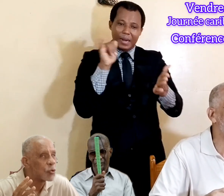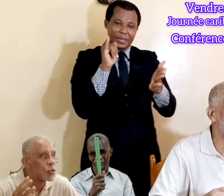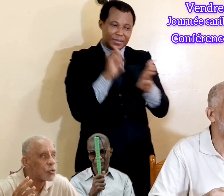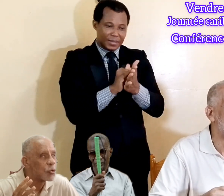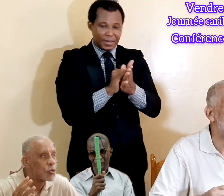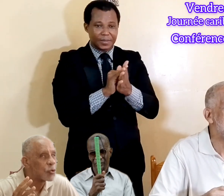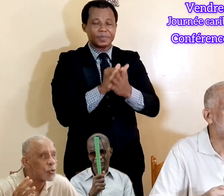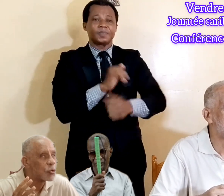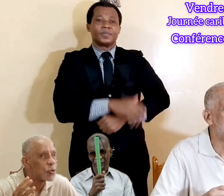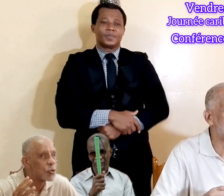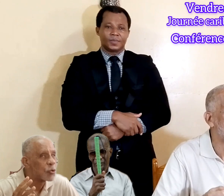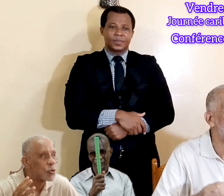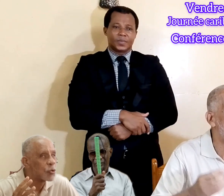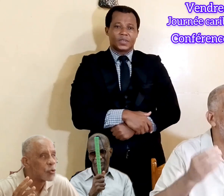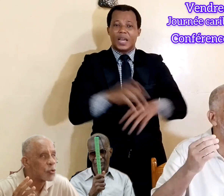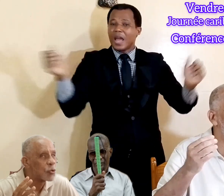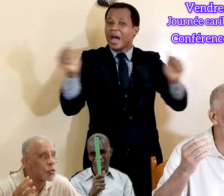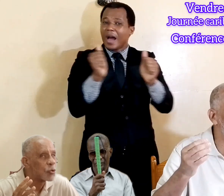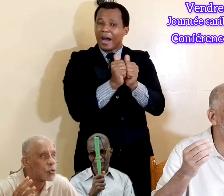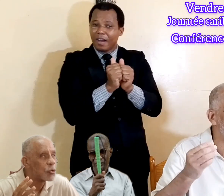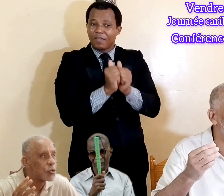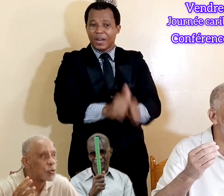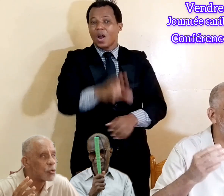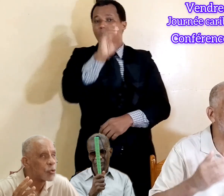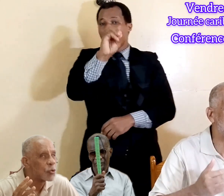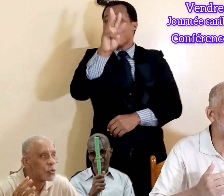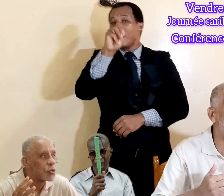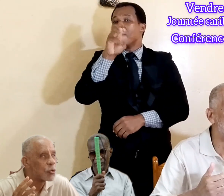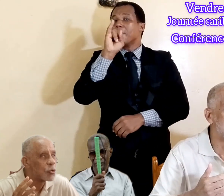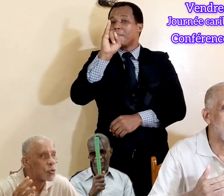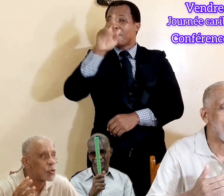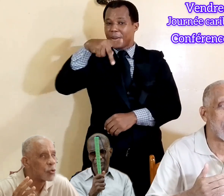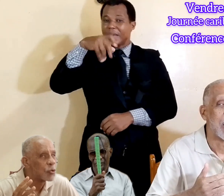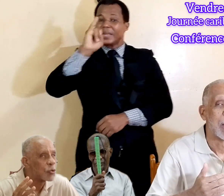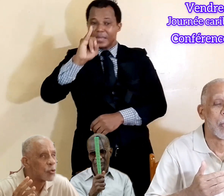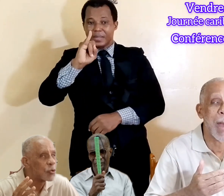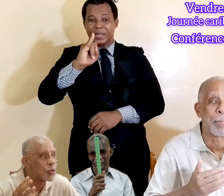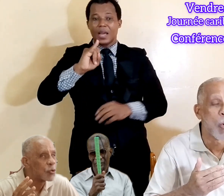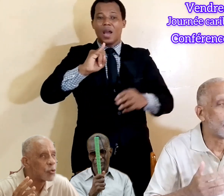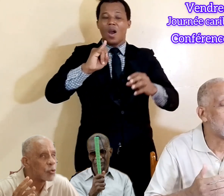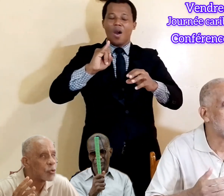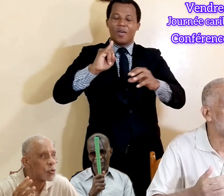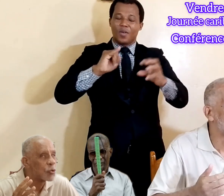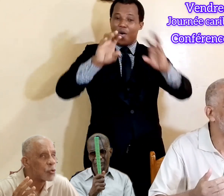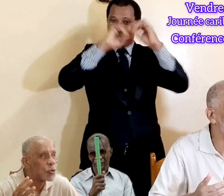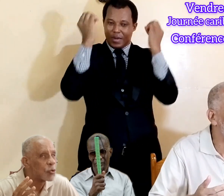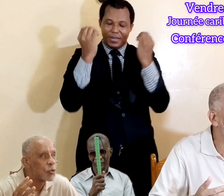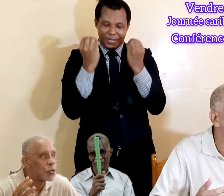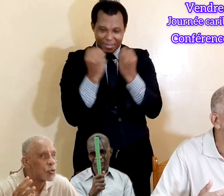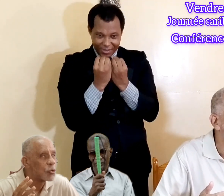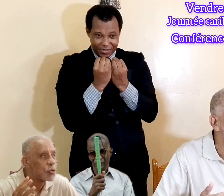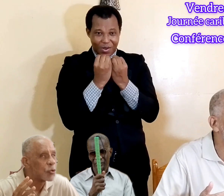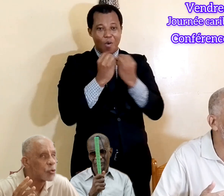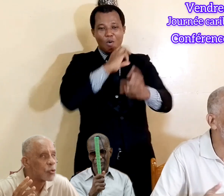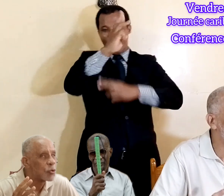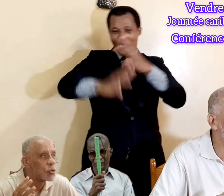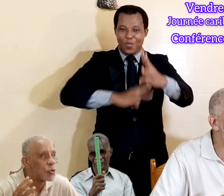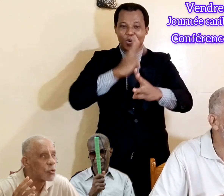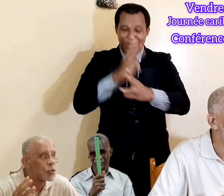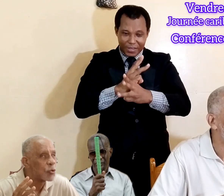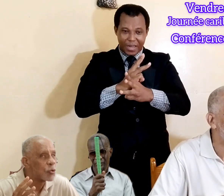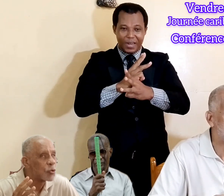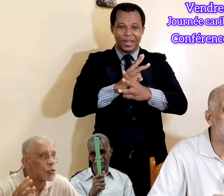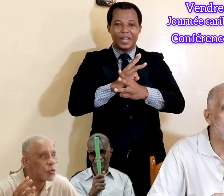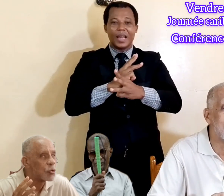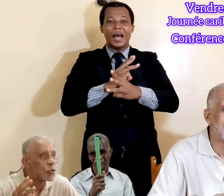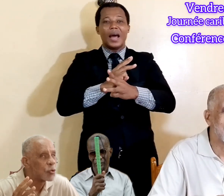Huma mettez-le, avec OMPI, l'Organisation mondiale de la propriété spirituelle. Et c'est pour